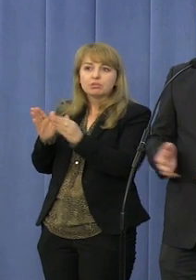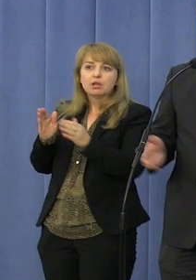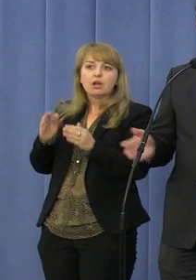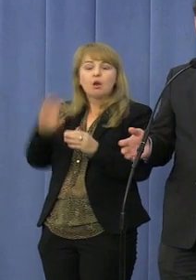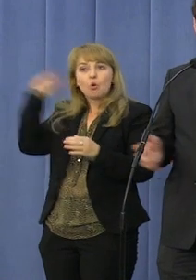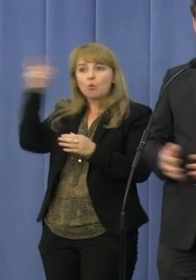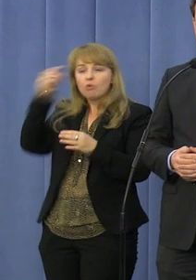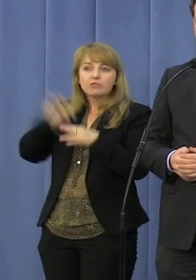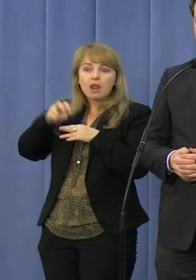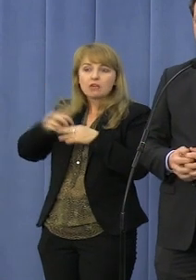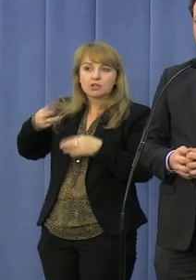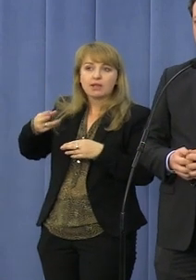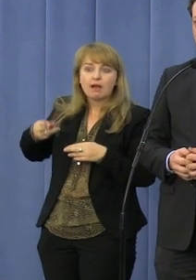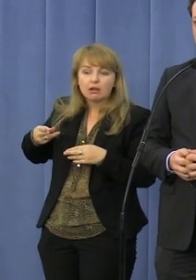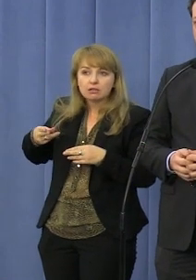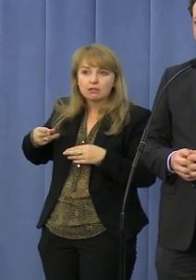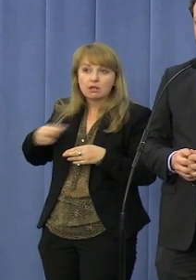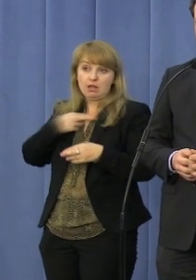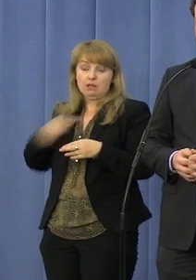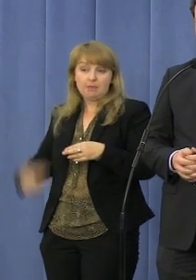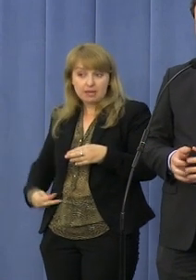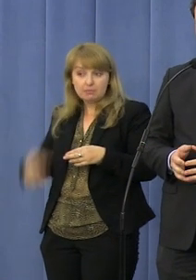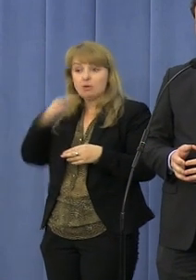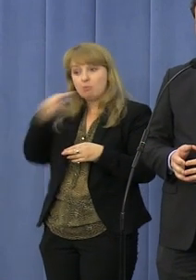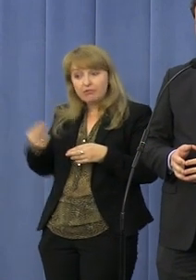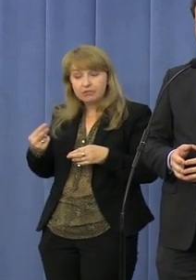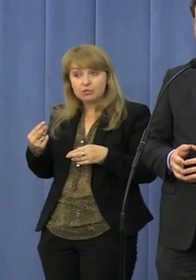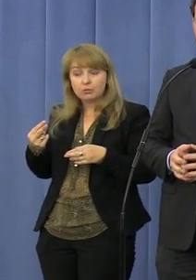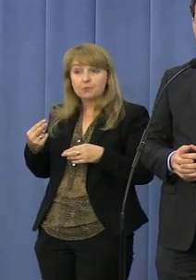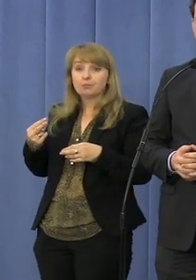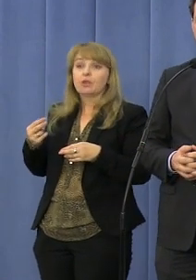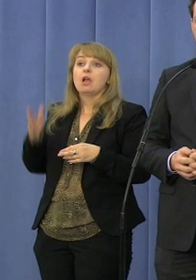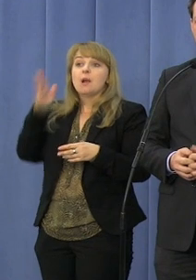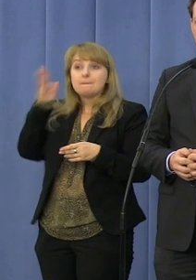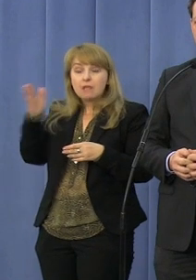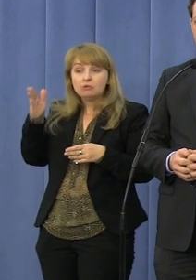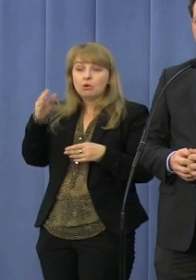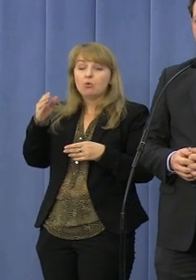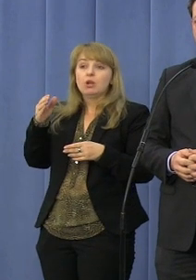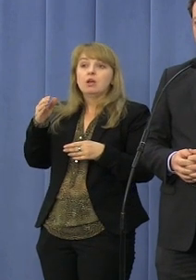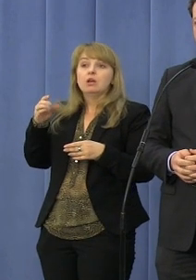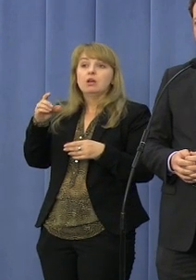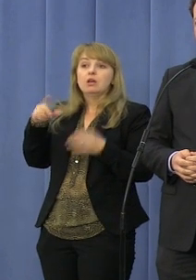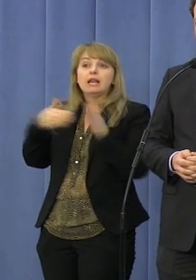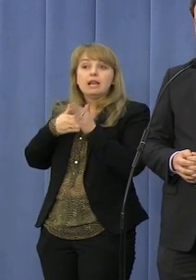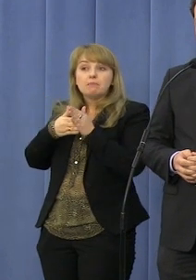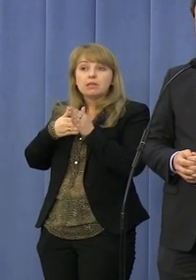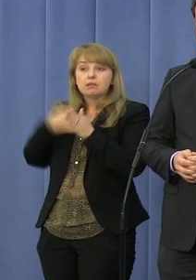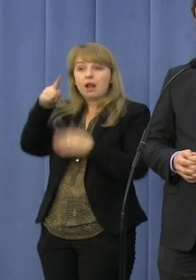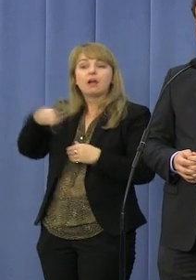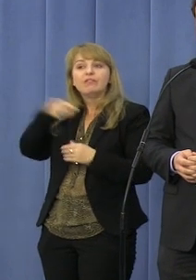A także sam pan premier Donald Tusk stwierdził, że będą zniesione limity na leczenie